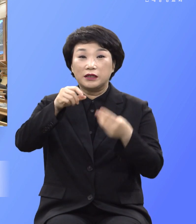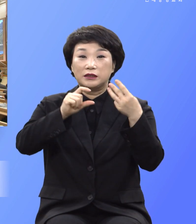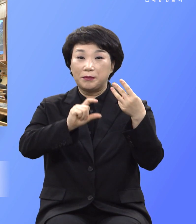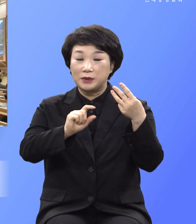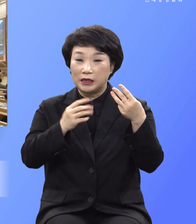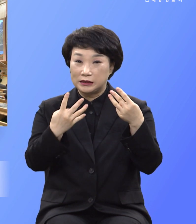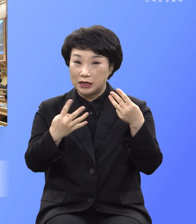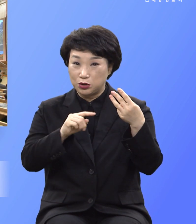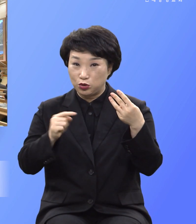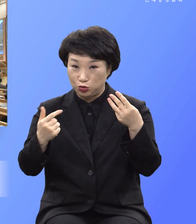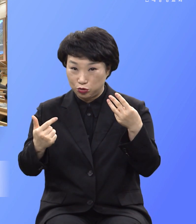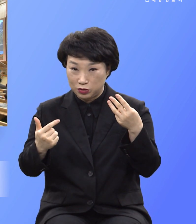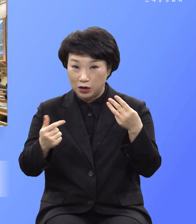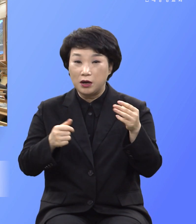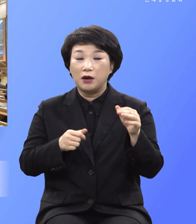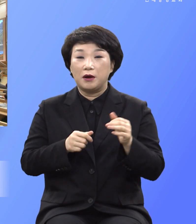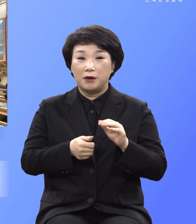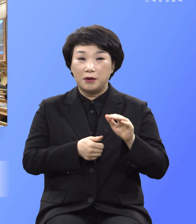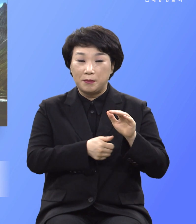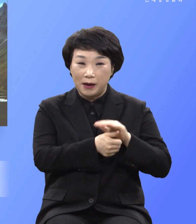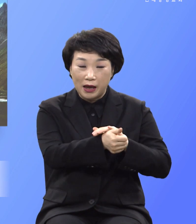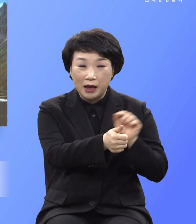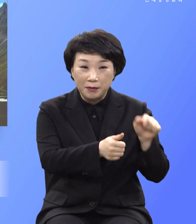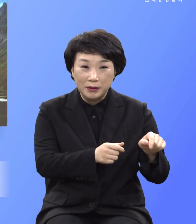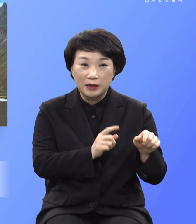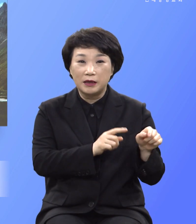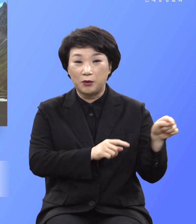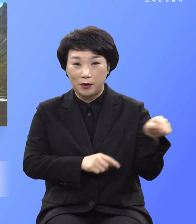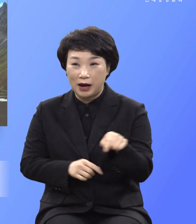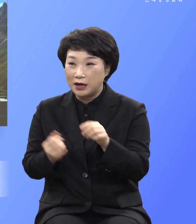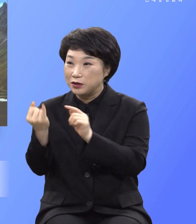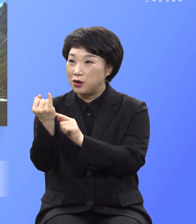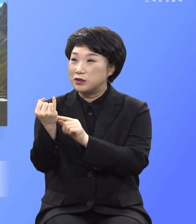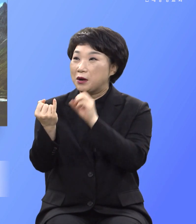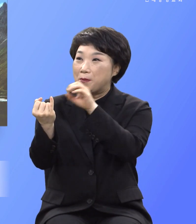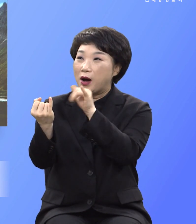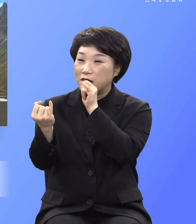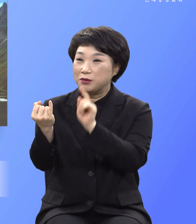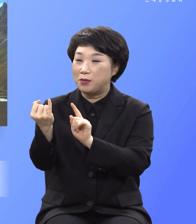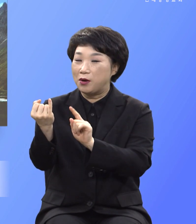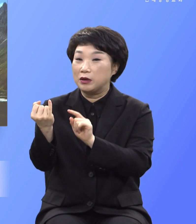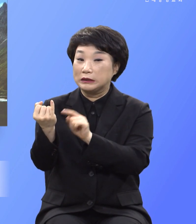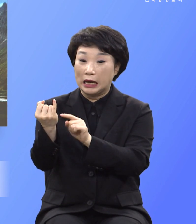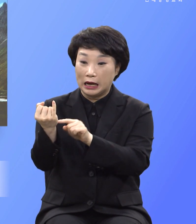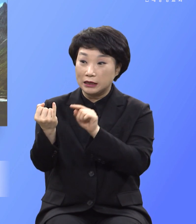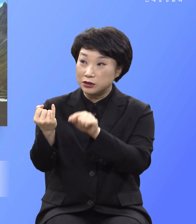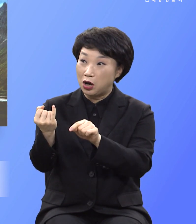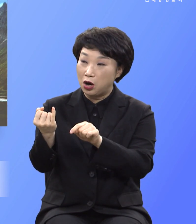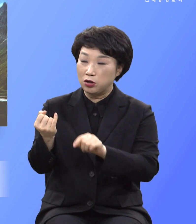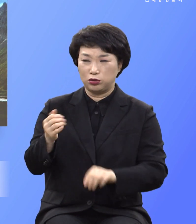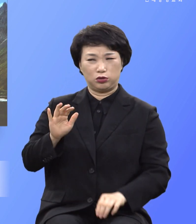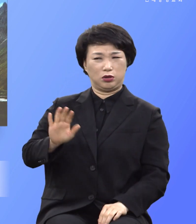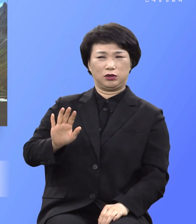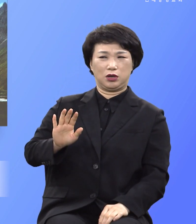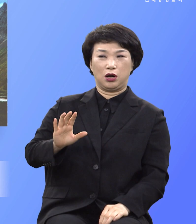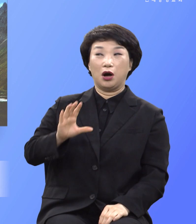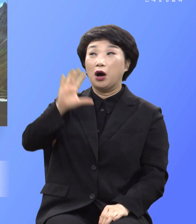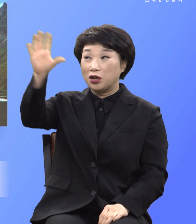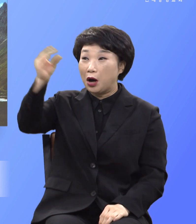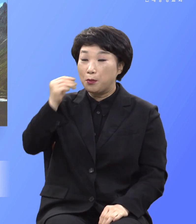6절에 뱀이 여자에게 이르되 너희가 결코 죽지 않는다